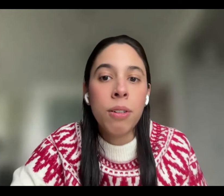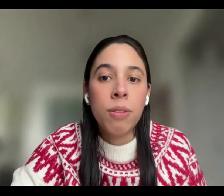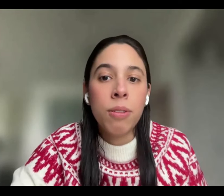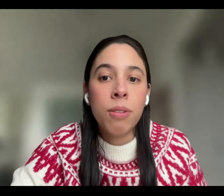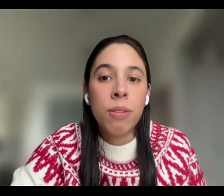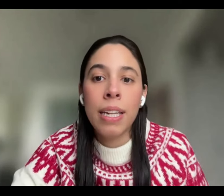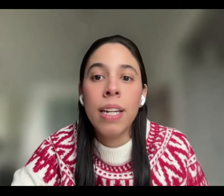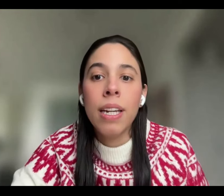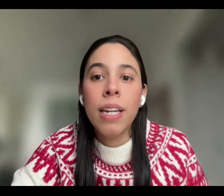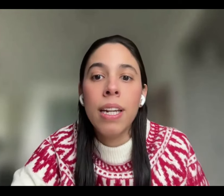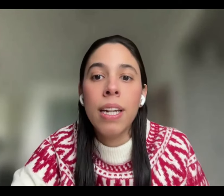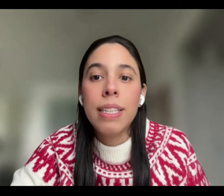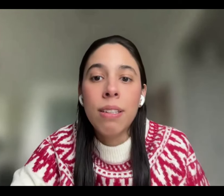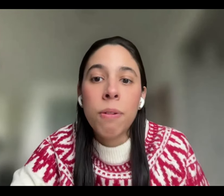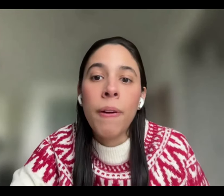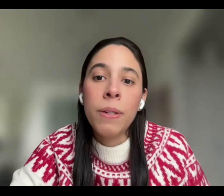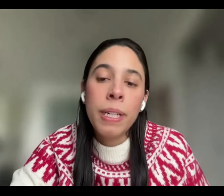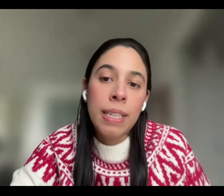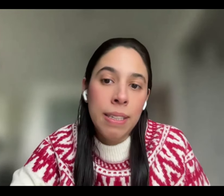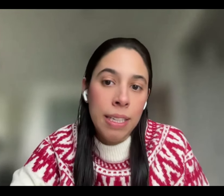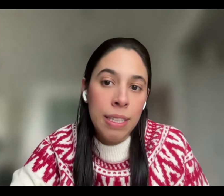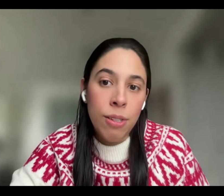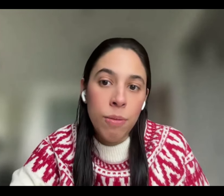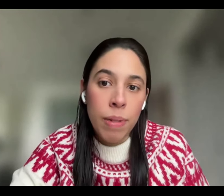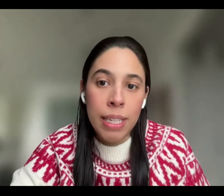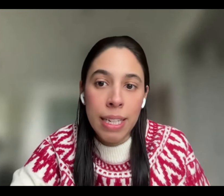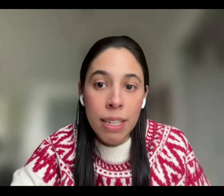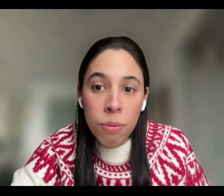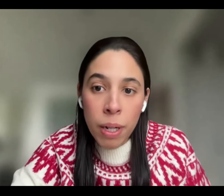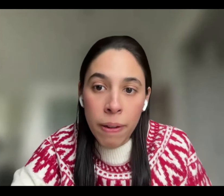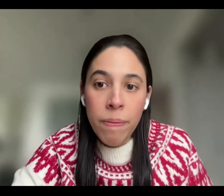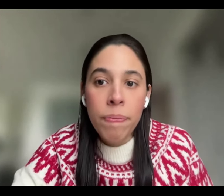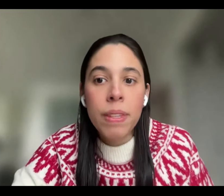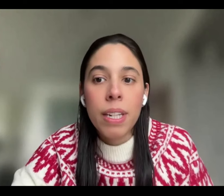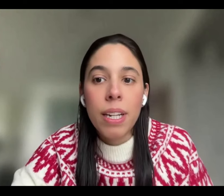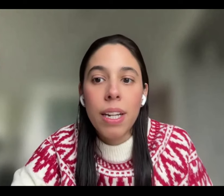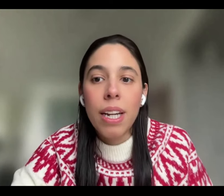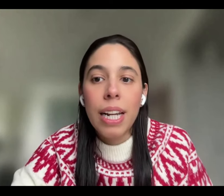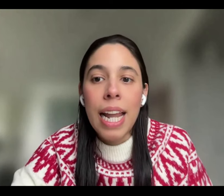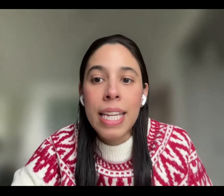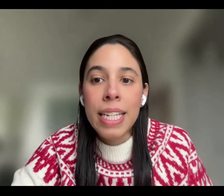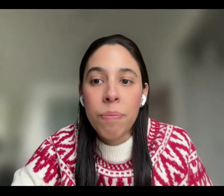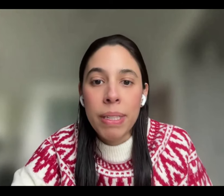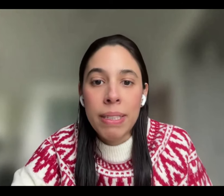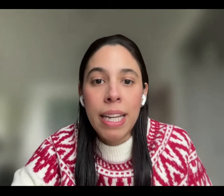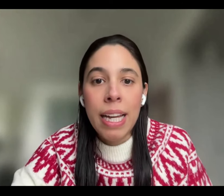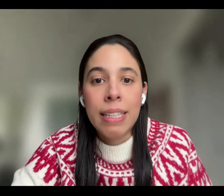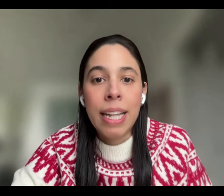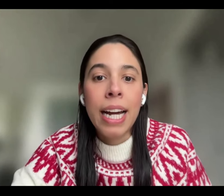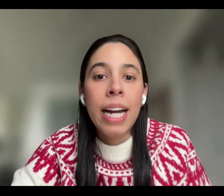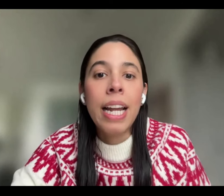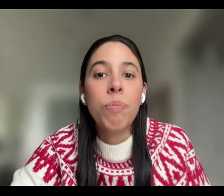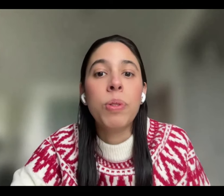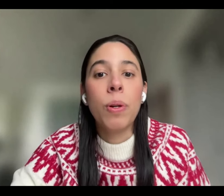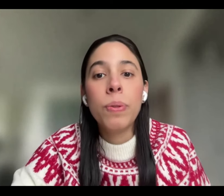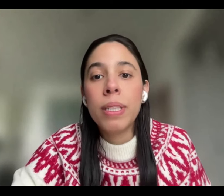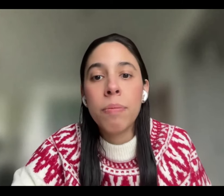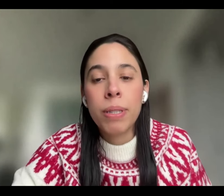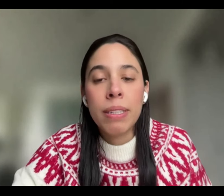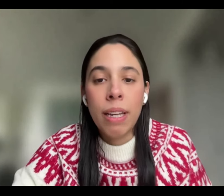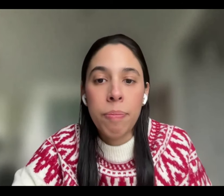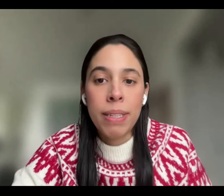que, conforme a la Ley 1996 del 2019, la incapacidad legal